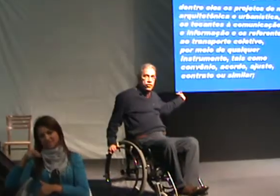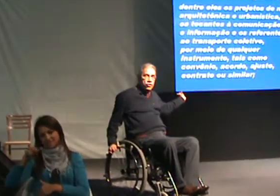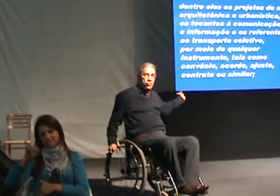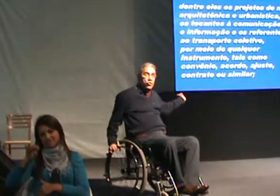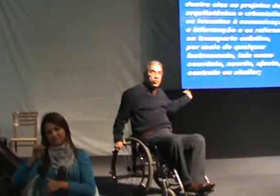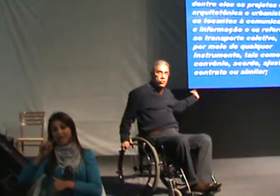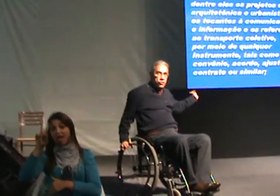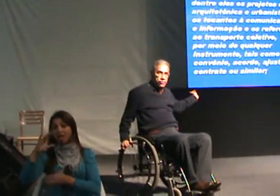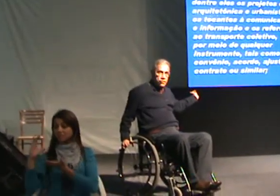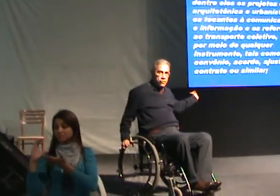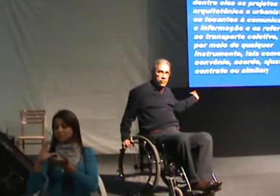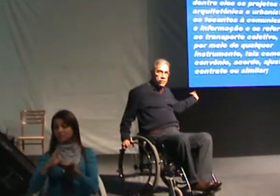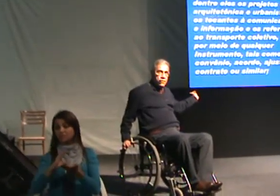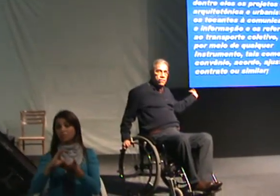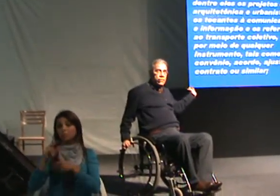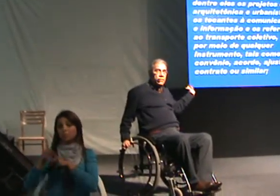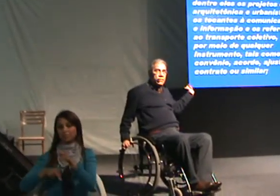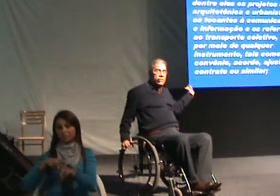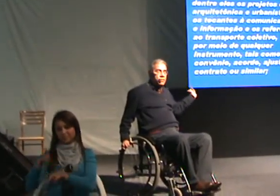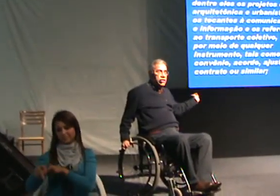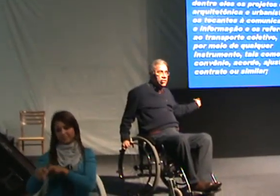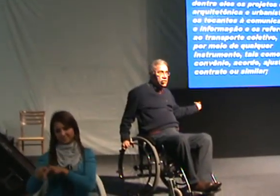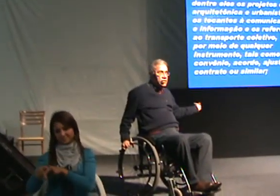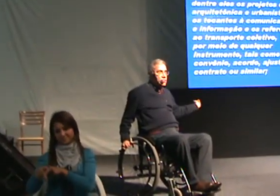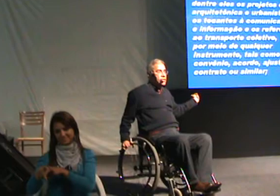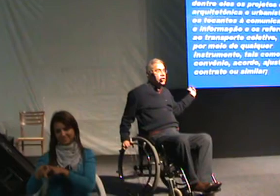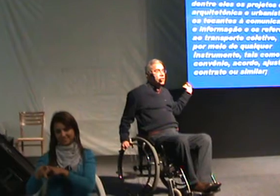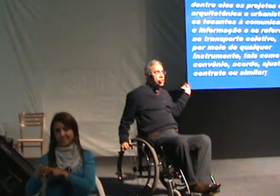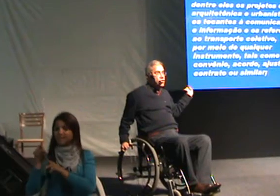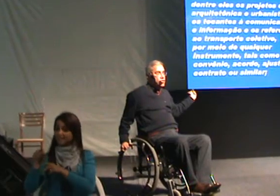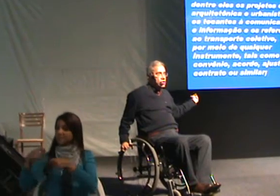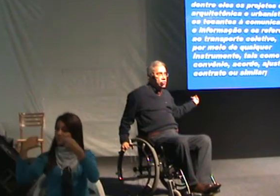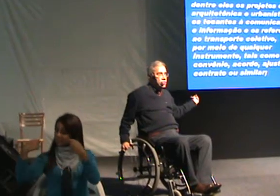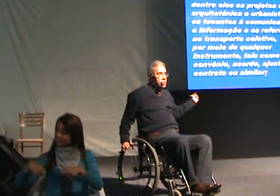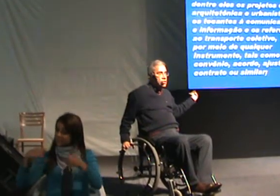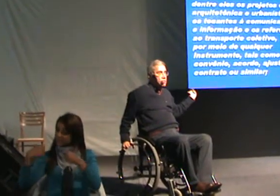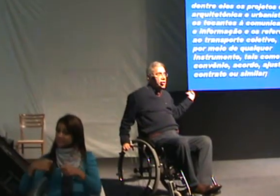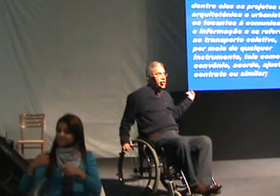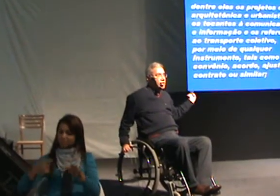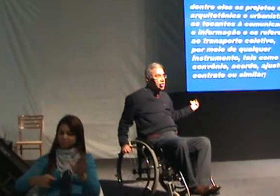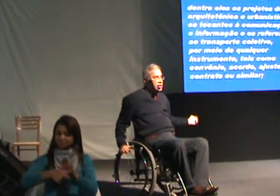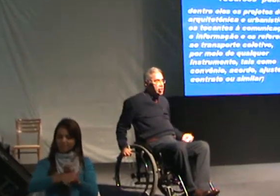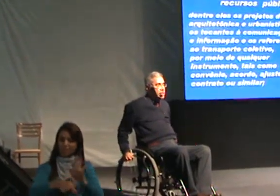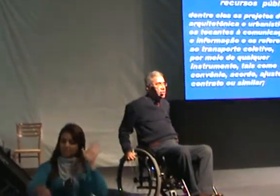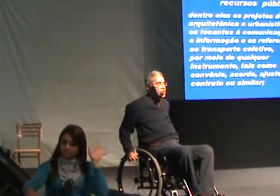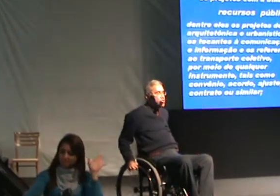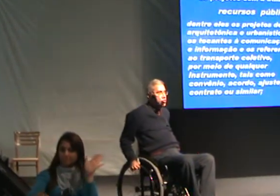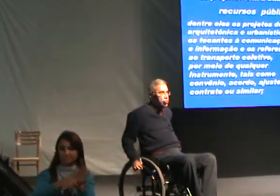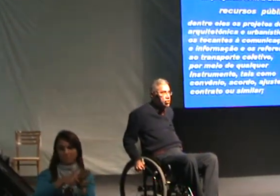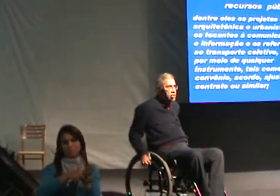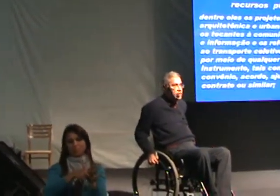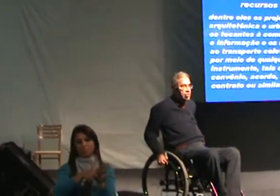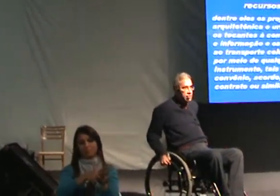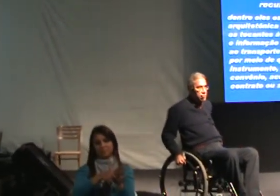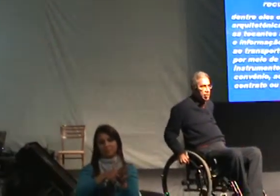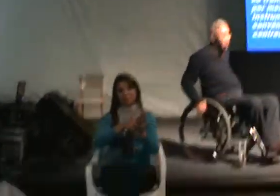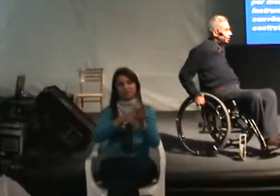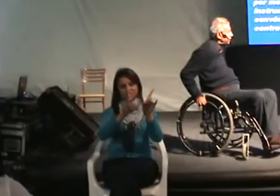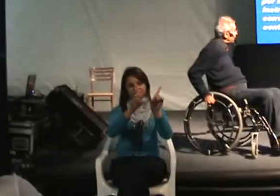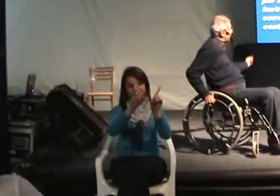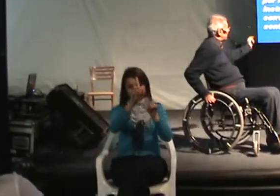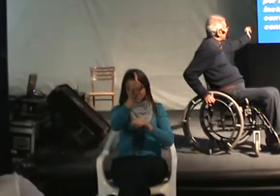Recursos públicos precisam ser investidos para atender as questões de